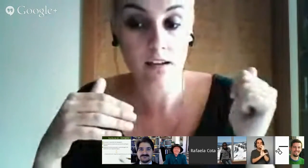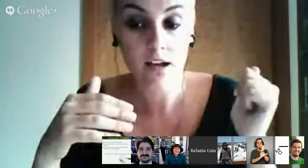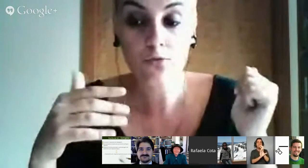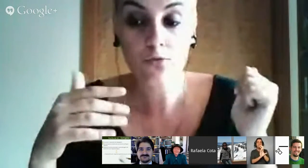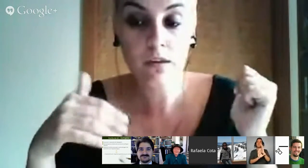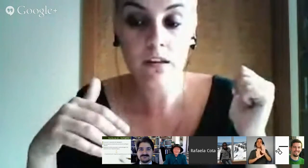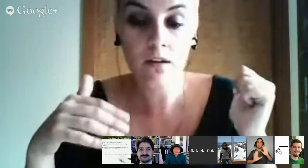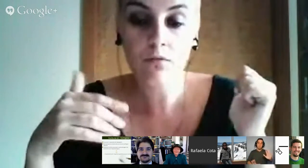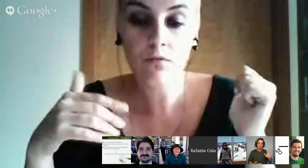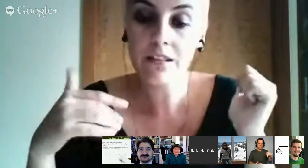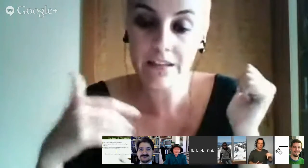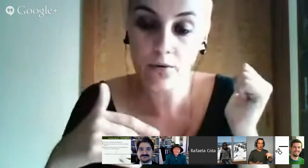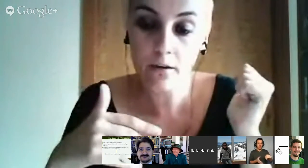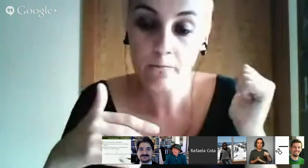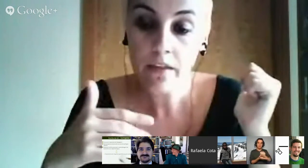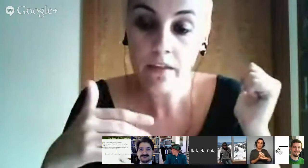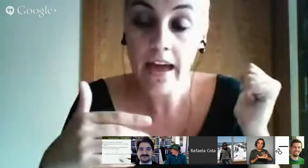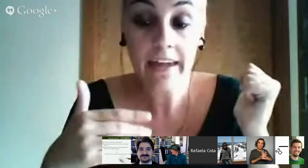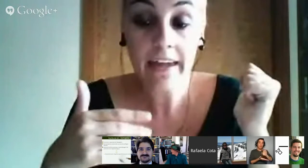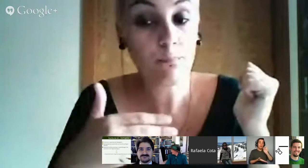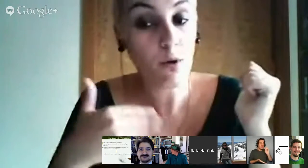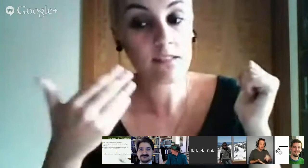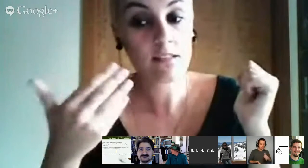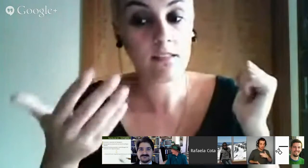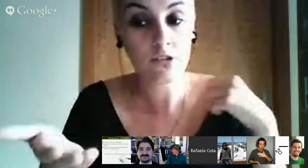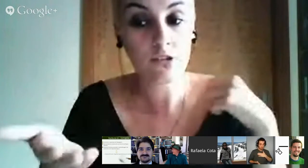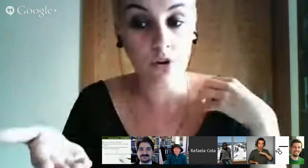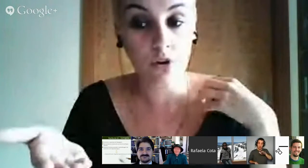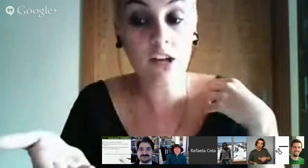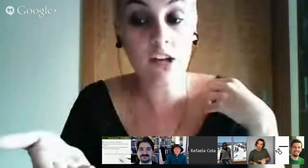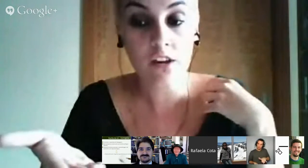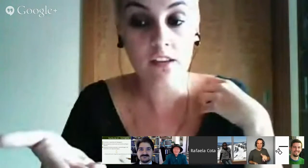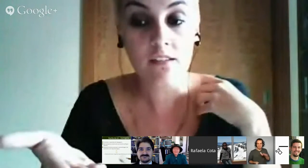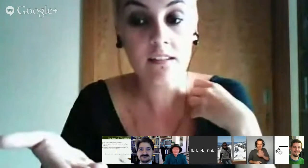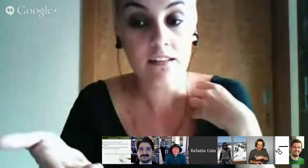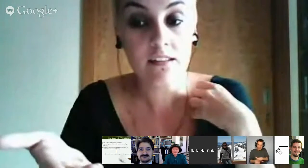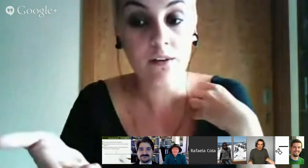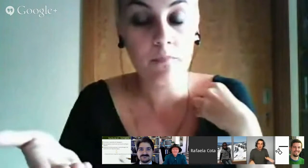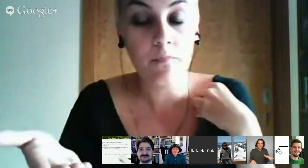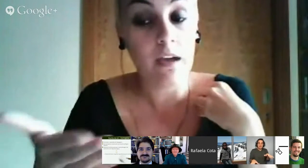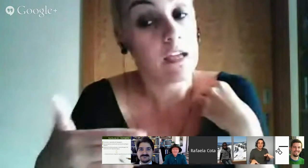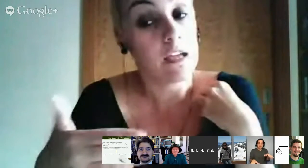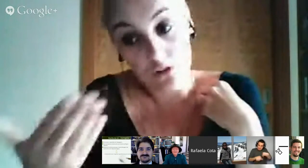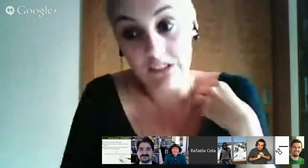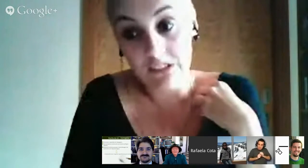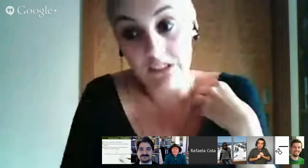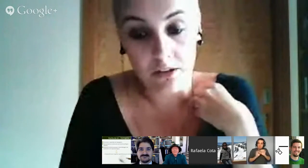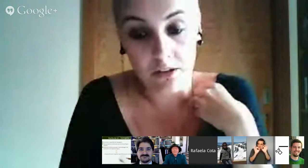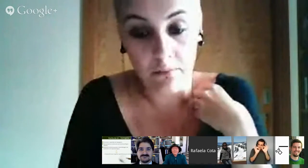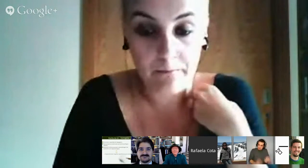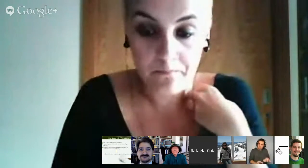domina uma língua, é que ela pode aceder ao código escrito dessa língua. e de outras línguas também.